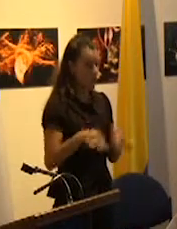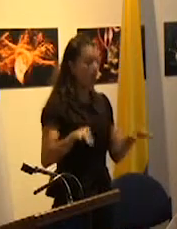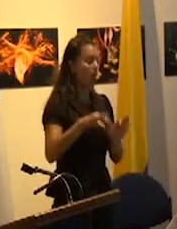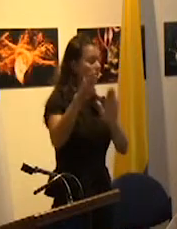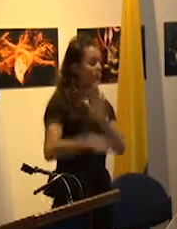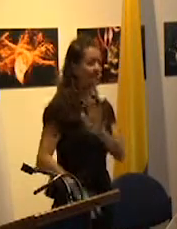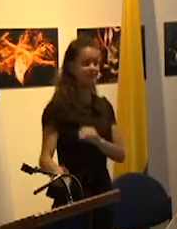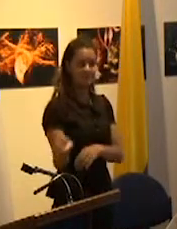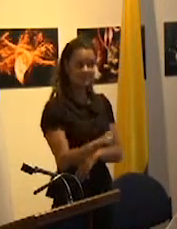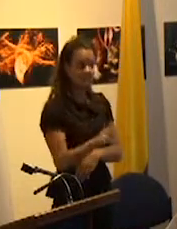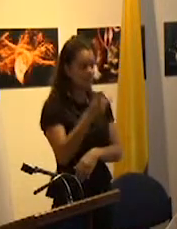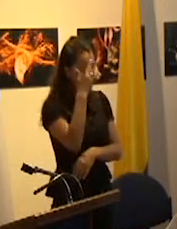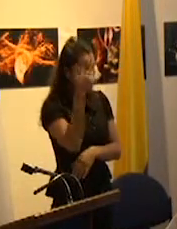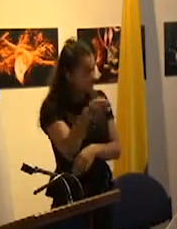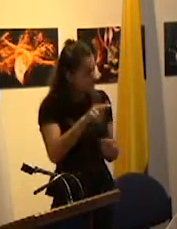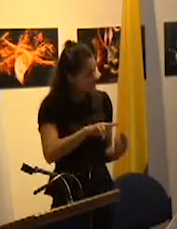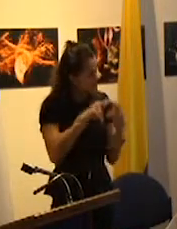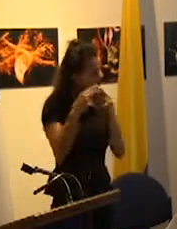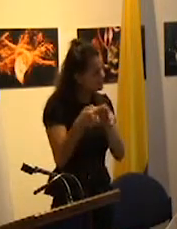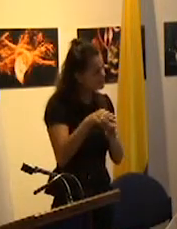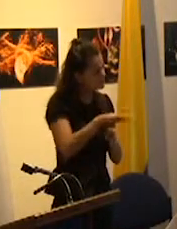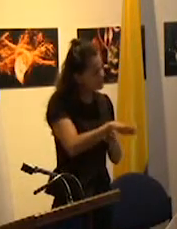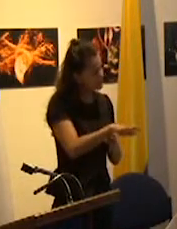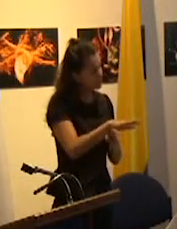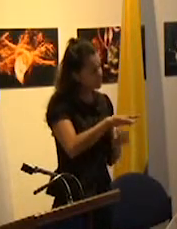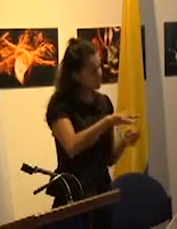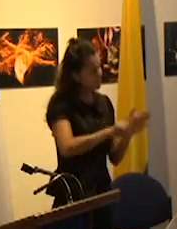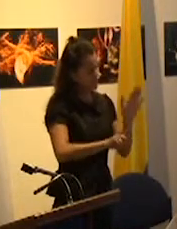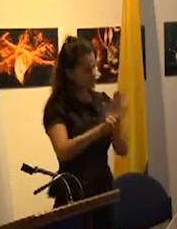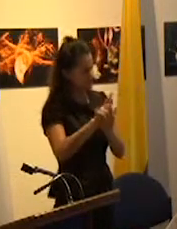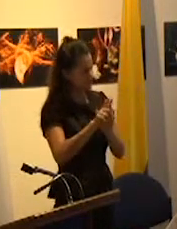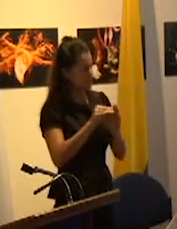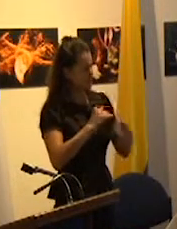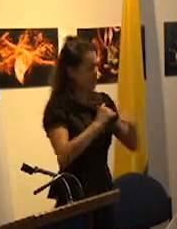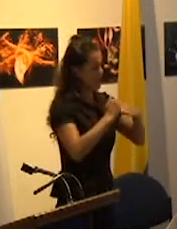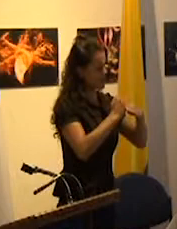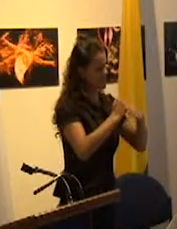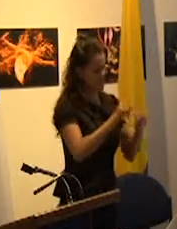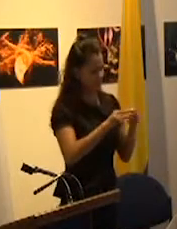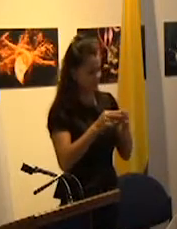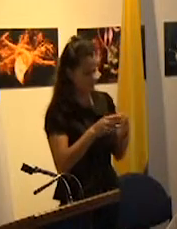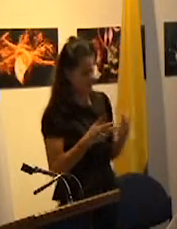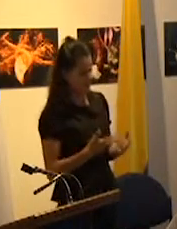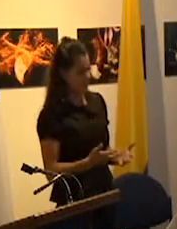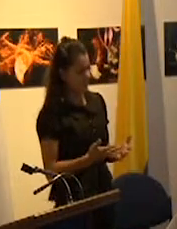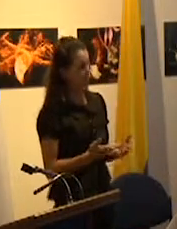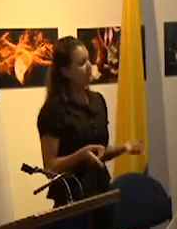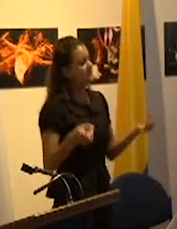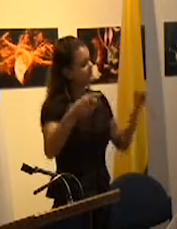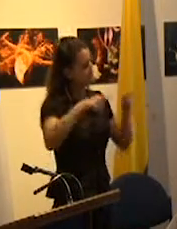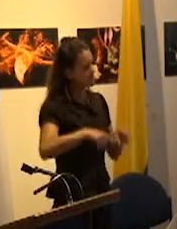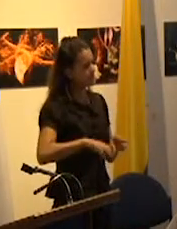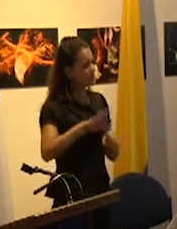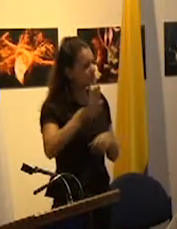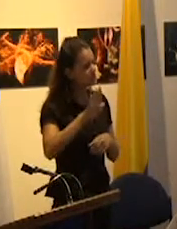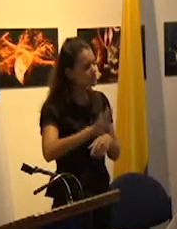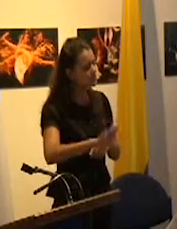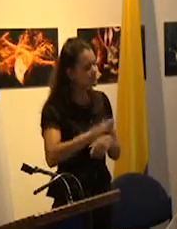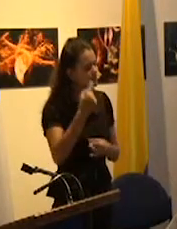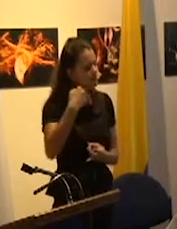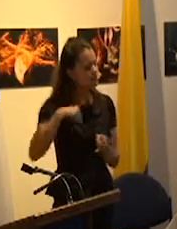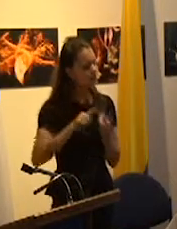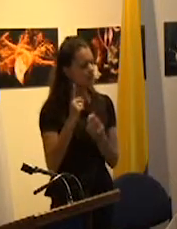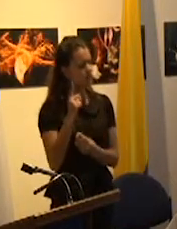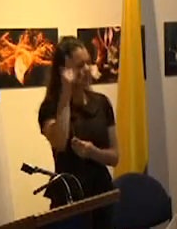compromete las modalidades de desarrollo de la igualdad de relación en particular el carácter de la subjetivación política